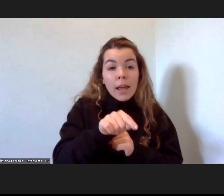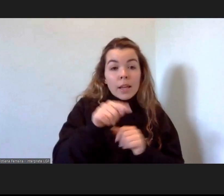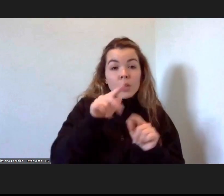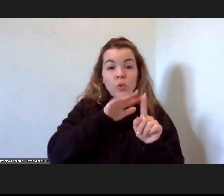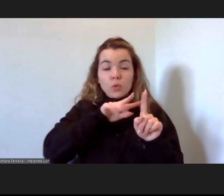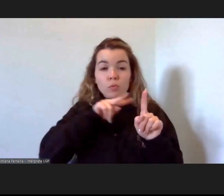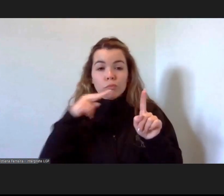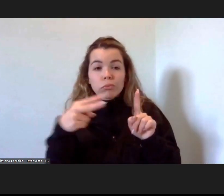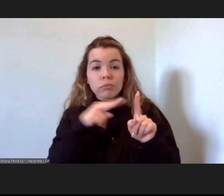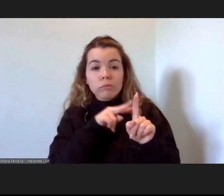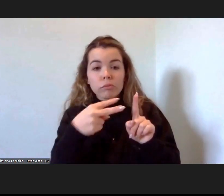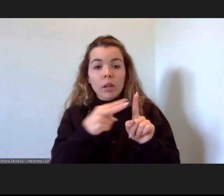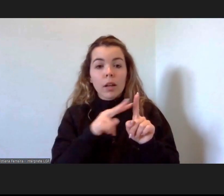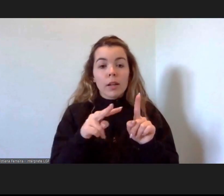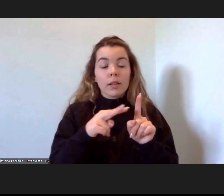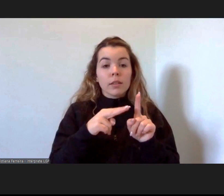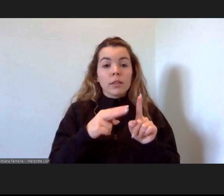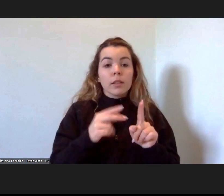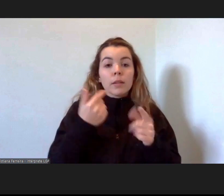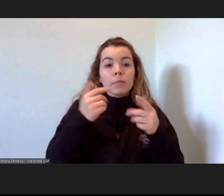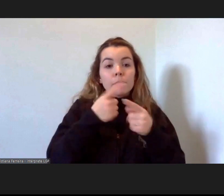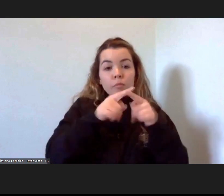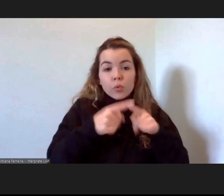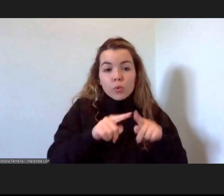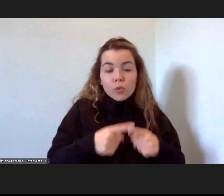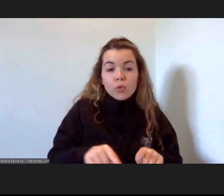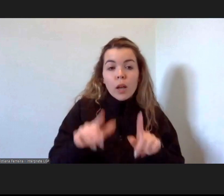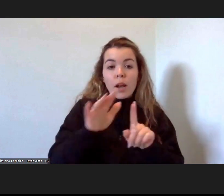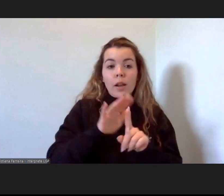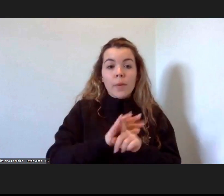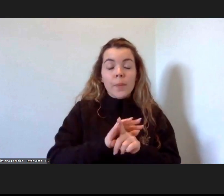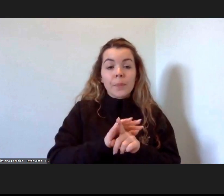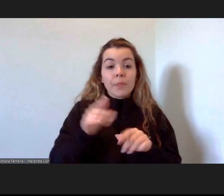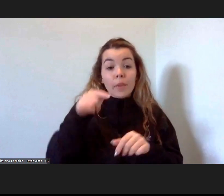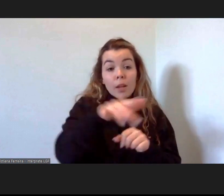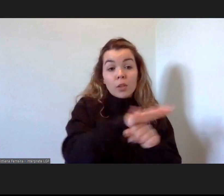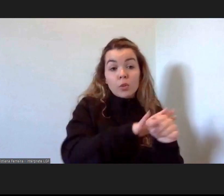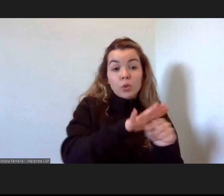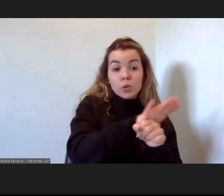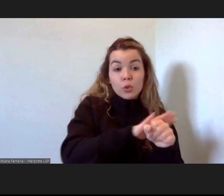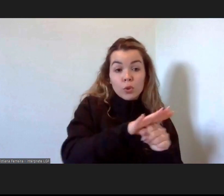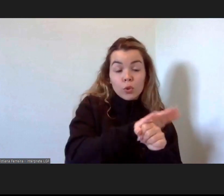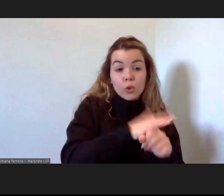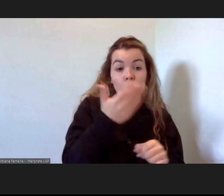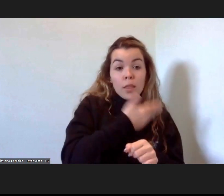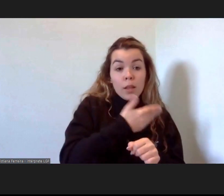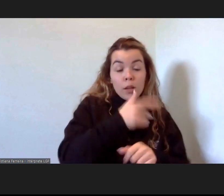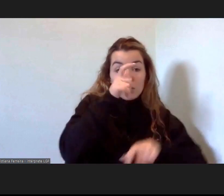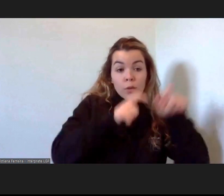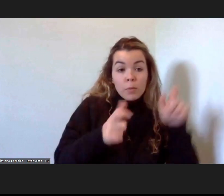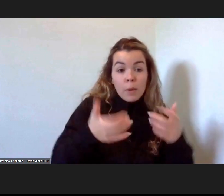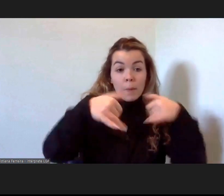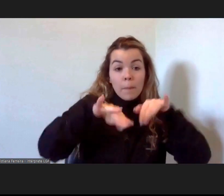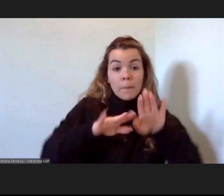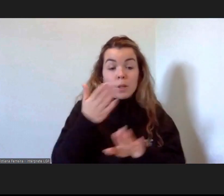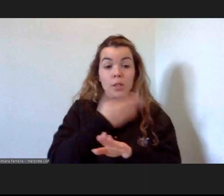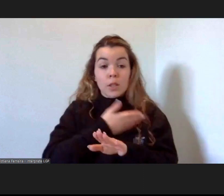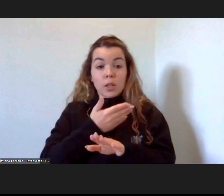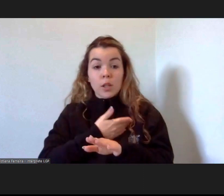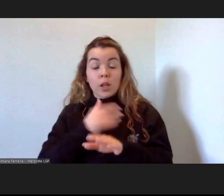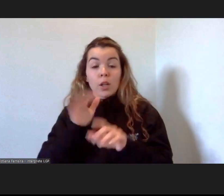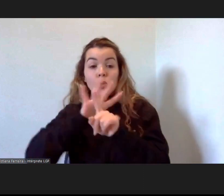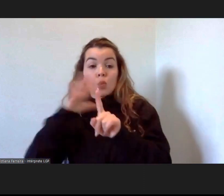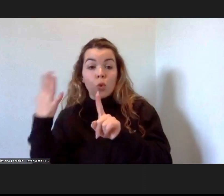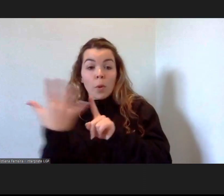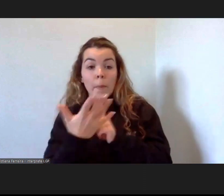intergeracional, que tem que ter aqui ênfases específicos, por um lado nestas questões dos direitos humanos, nas questões ambientais, mas em questões de justiça económica e